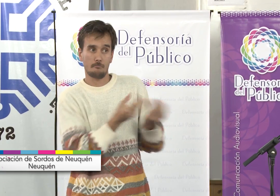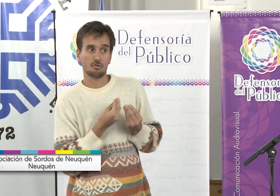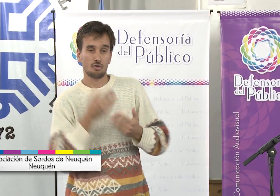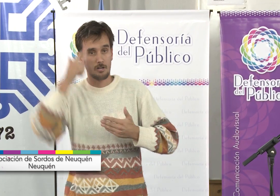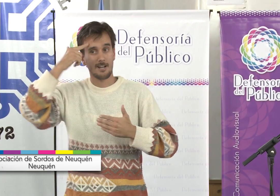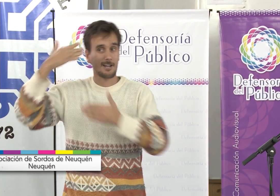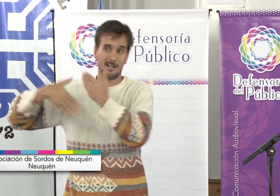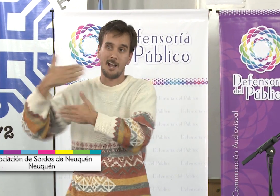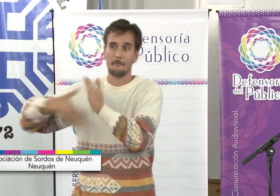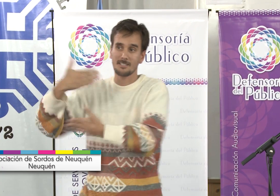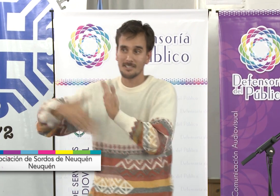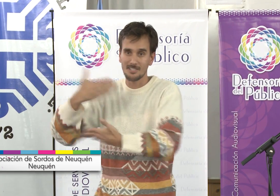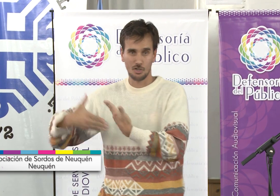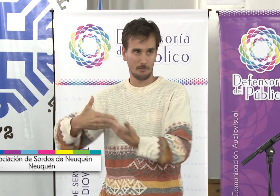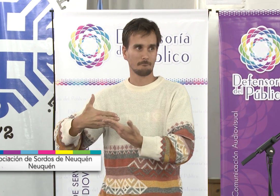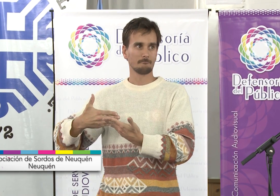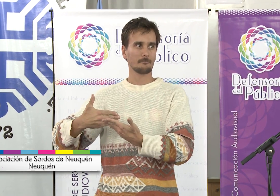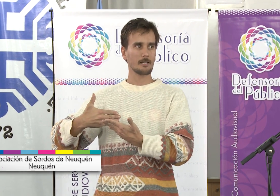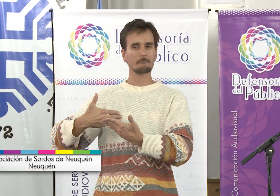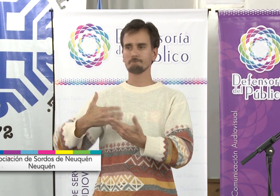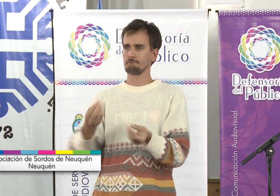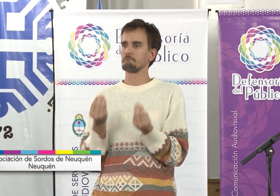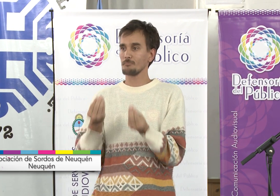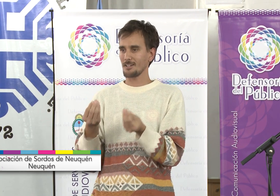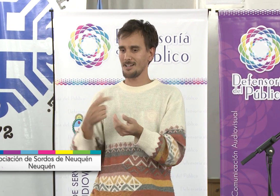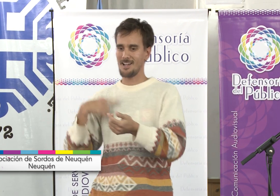Nosotros queremos pedir el apoyo para capacitar más intérpretes.